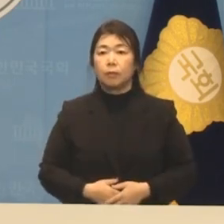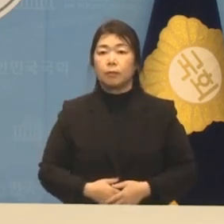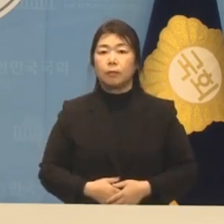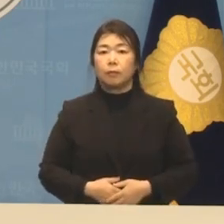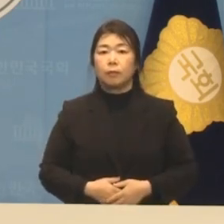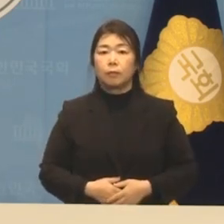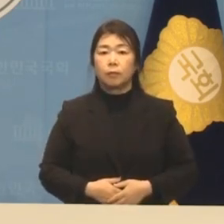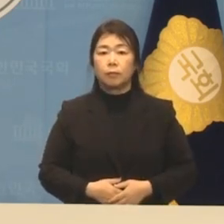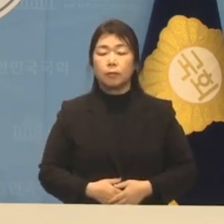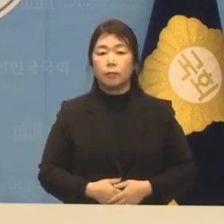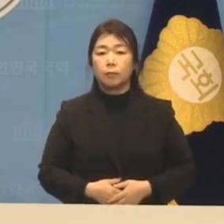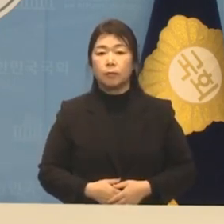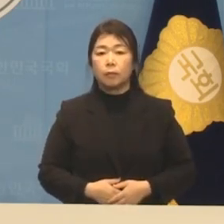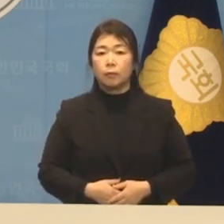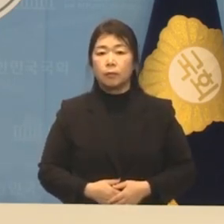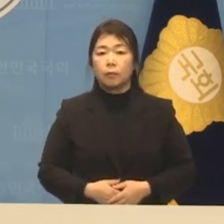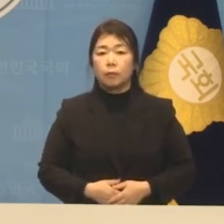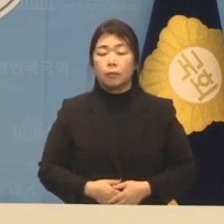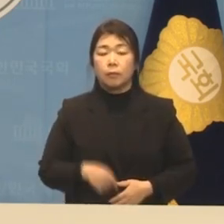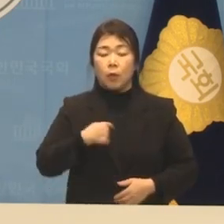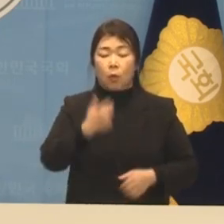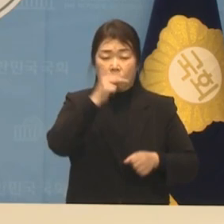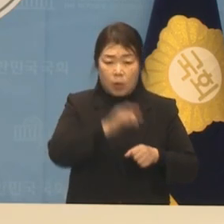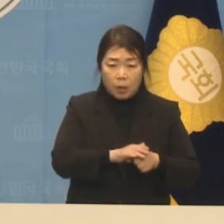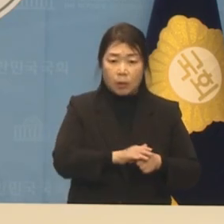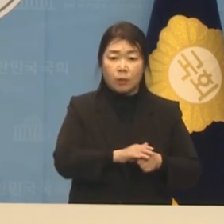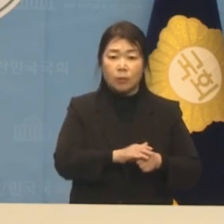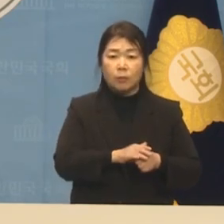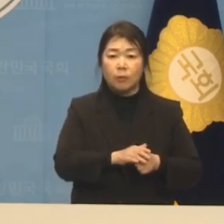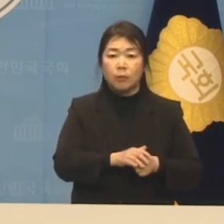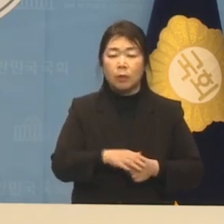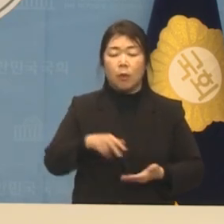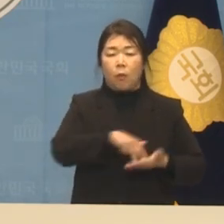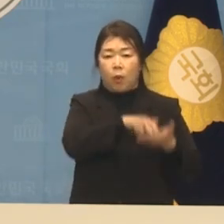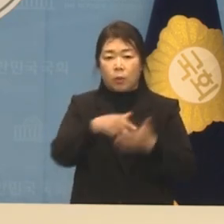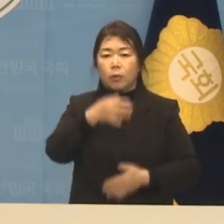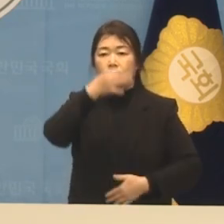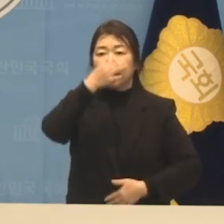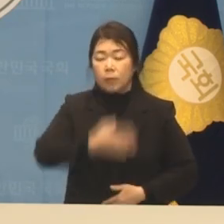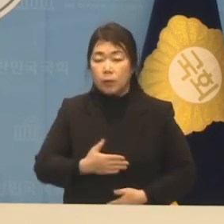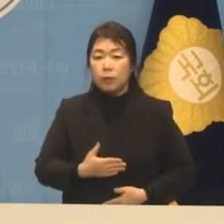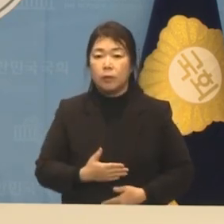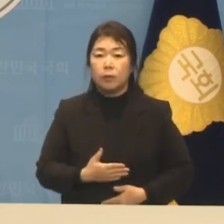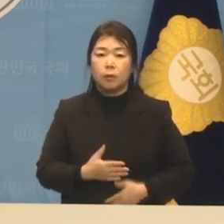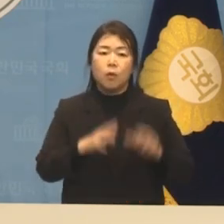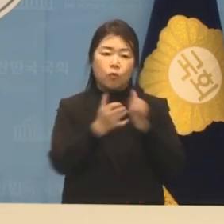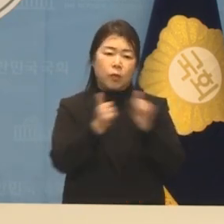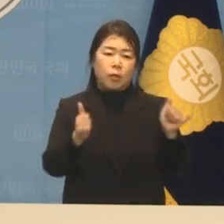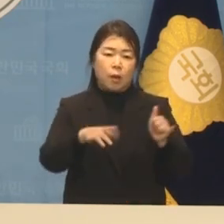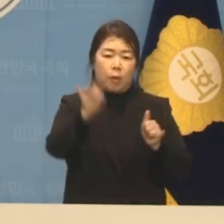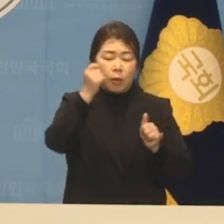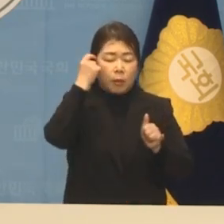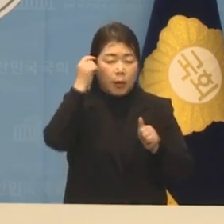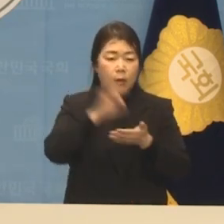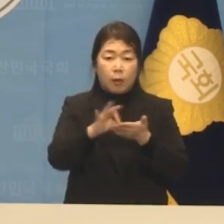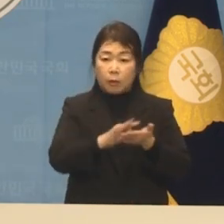억강무약의 정신 억울하고 외롭고 힘든 국민들을 먼저 생각하겠습니다.